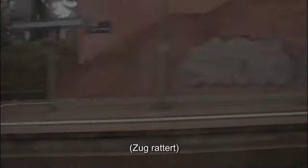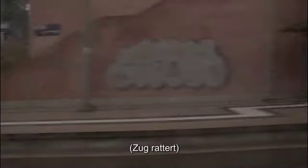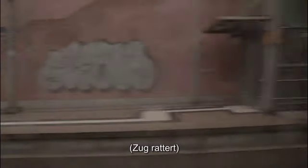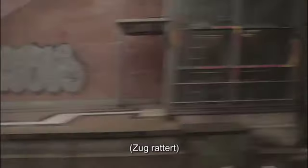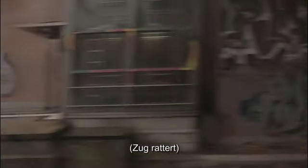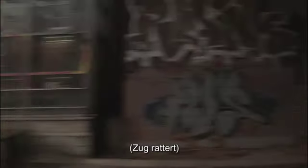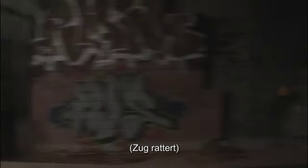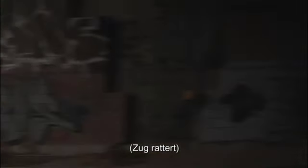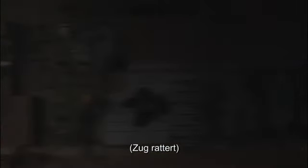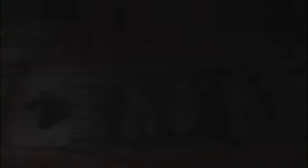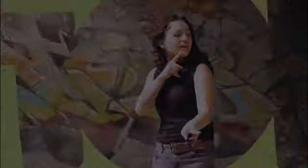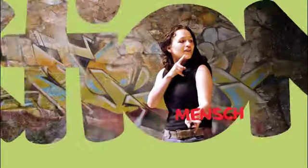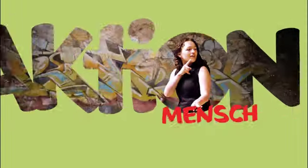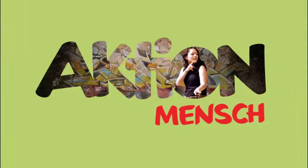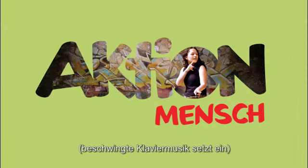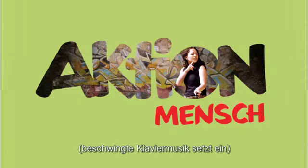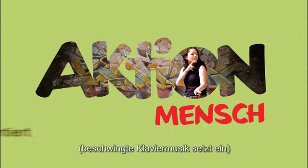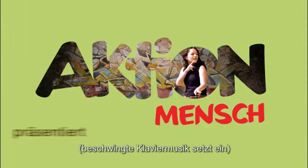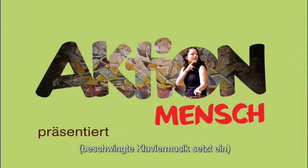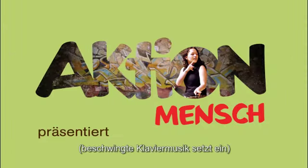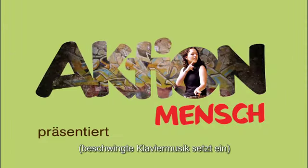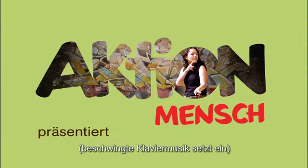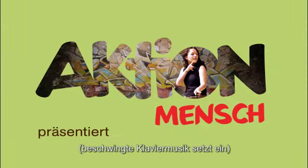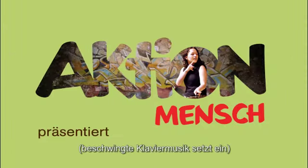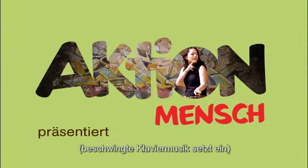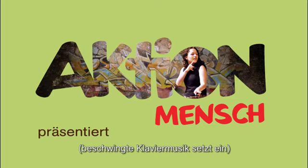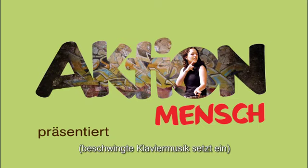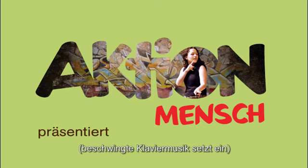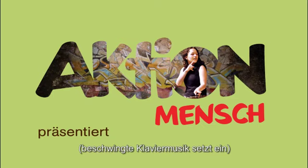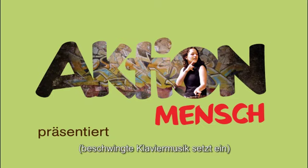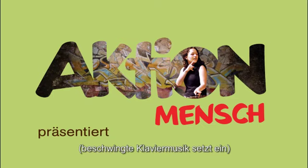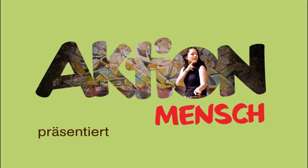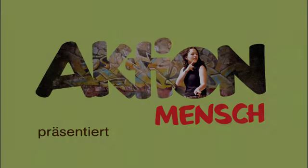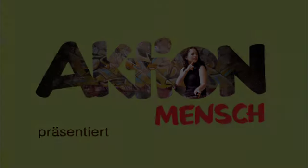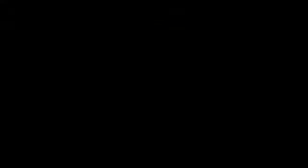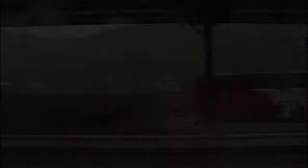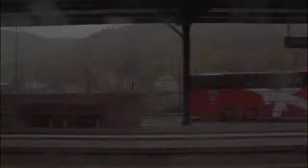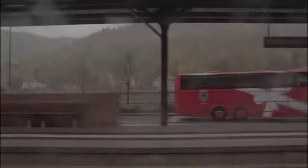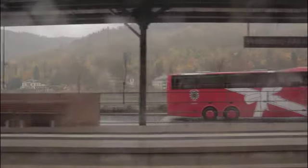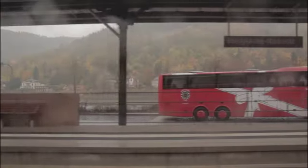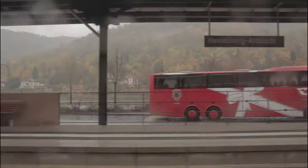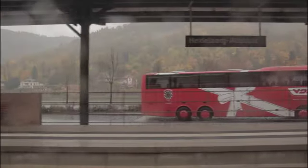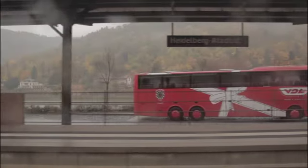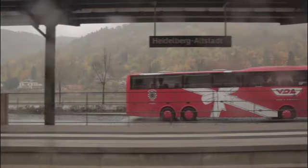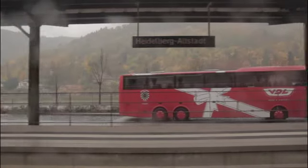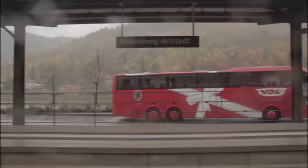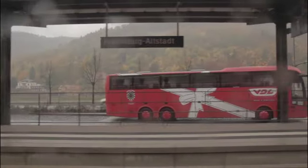Eine S-Bahn-Fahrt. Auf hellgrünem Grund erscheint, Aktion Mensch präsentiert. Die Fahrt stoppt am Bahnhof